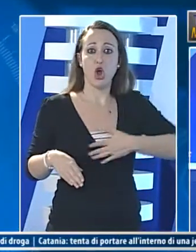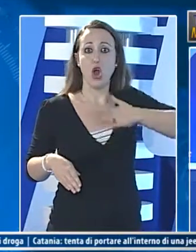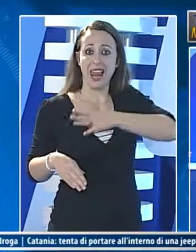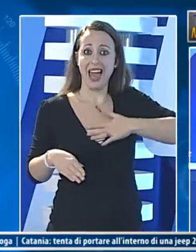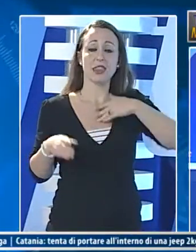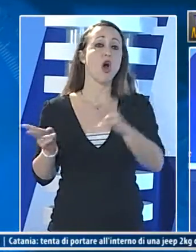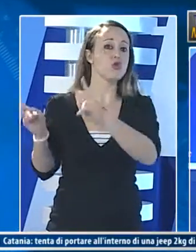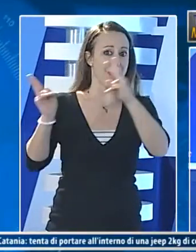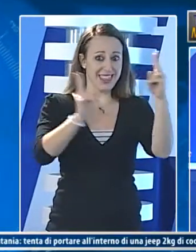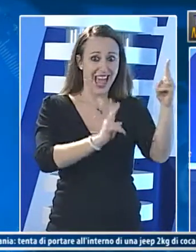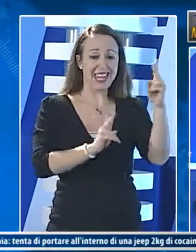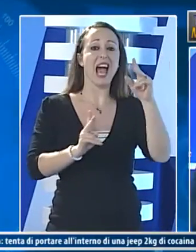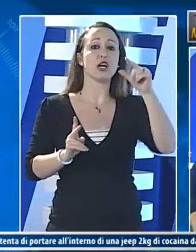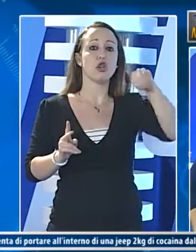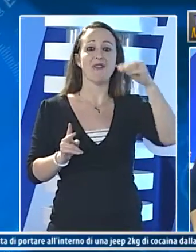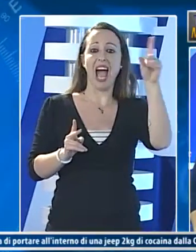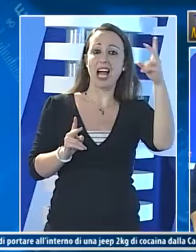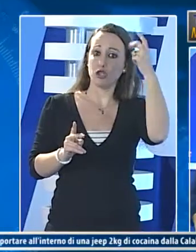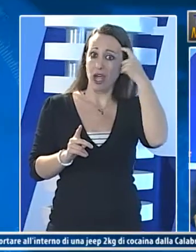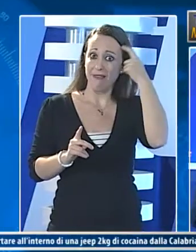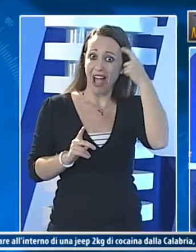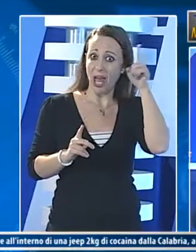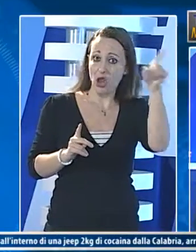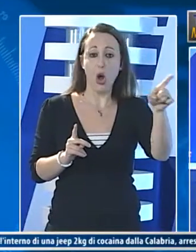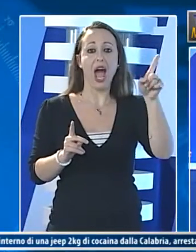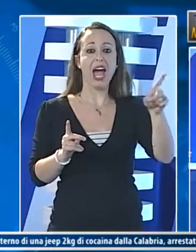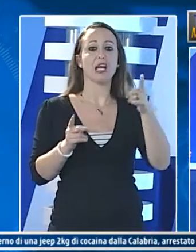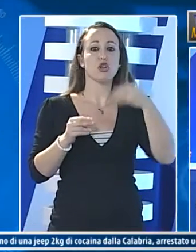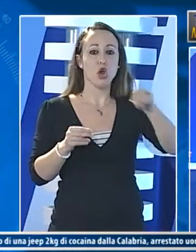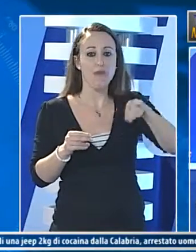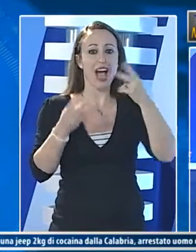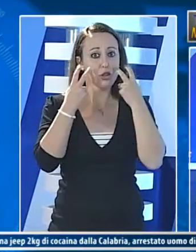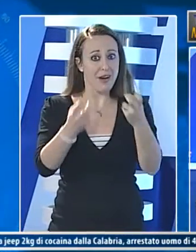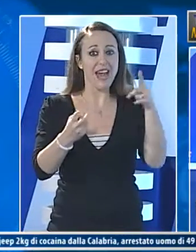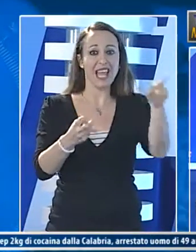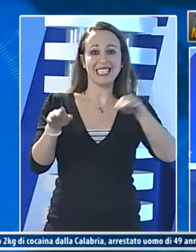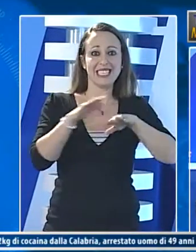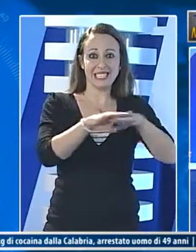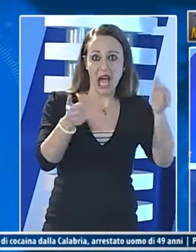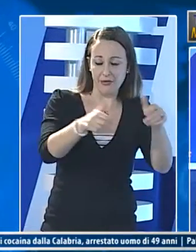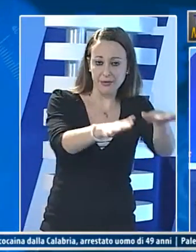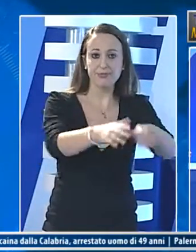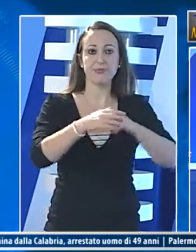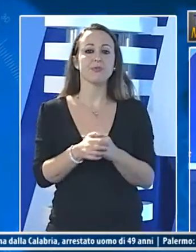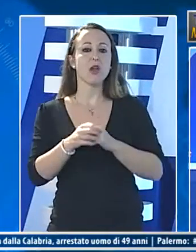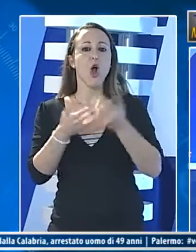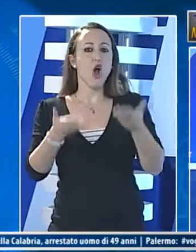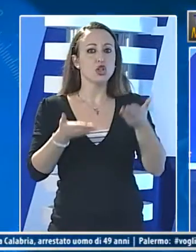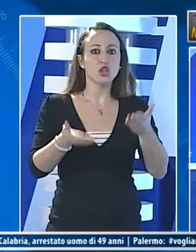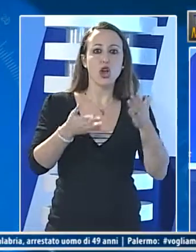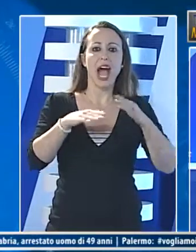ferito al torace ed era stato poi ricoverato all'ospedale cervello di palermo dove si trova in prognosi